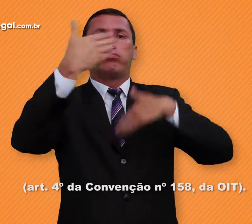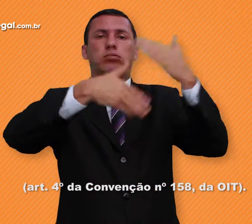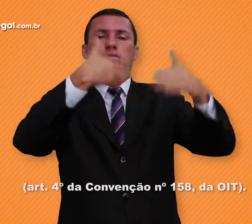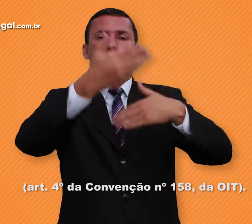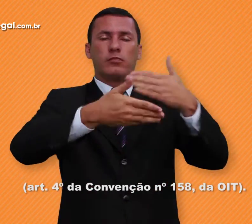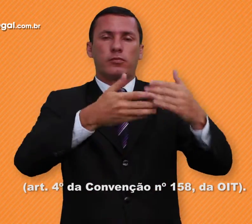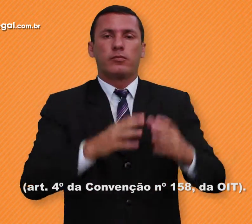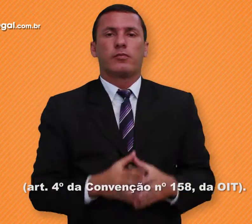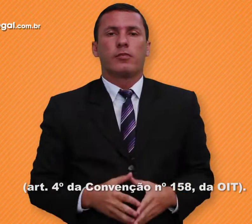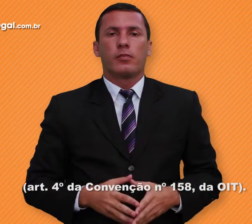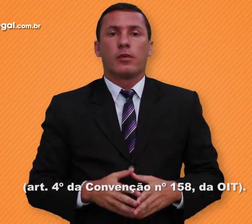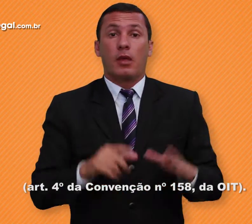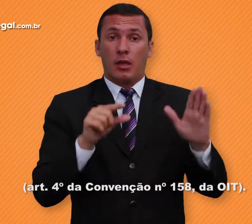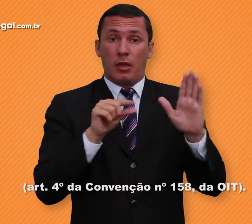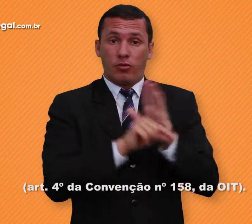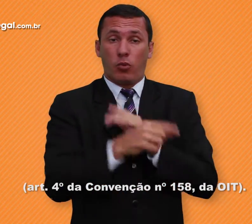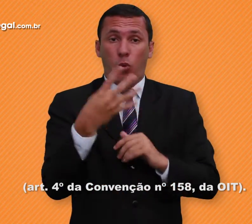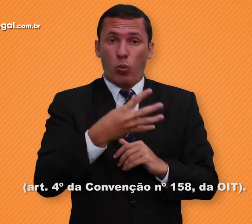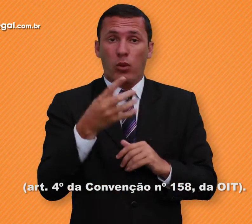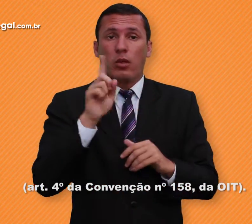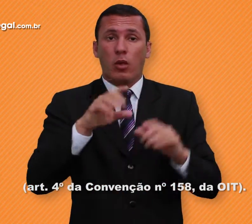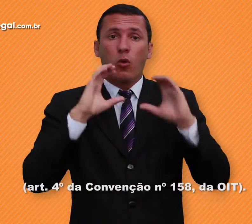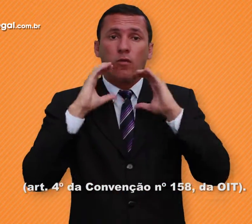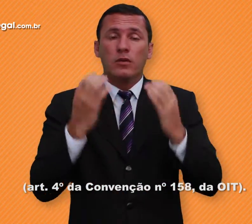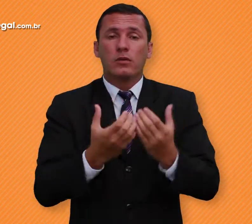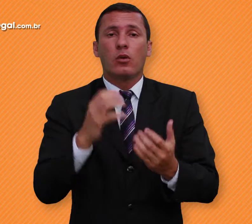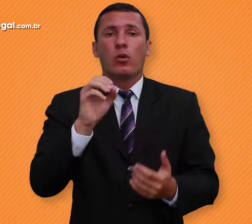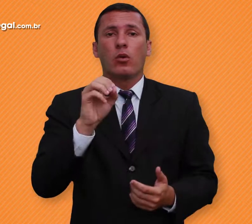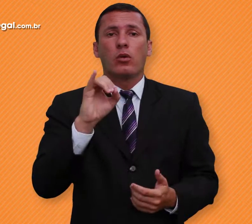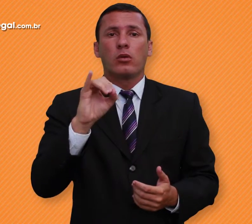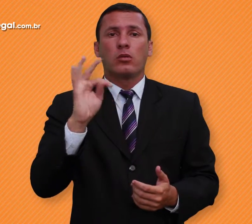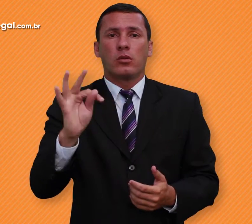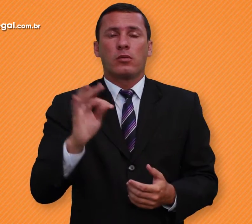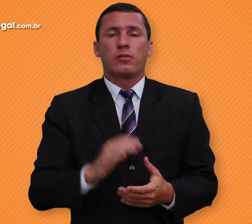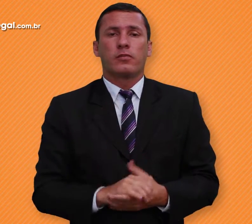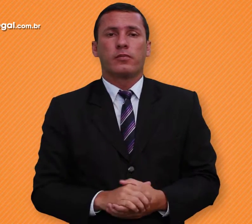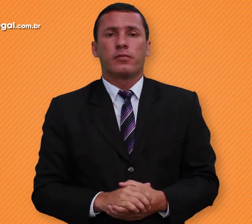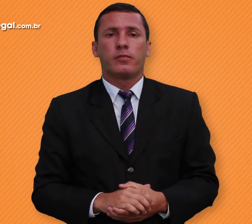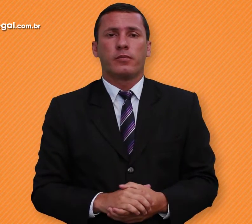da Convenção nº 158 da OIT 4º da Convenção nº 158 da OIT